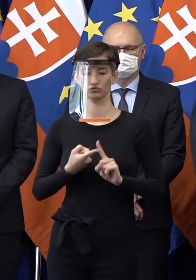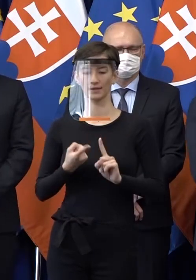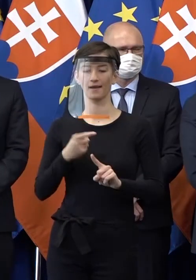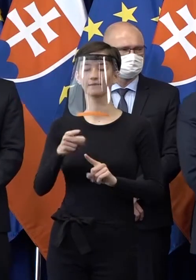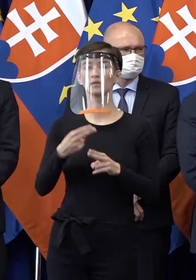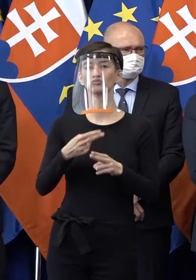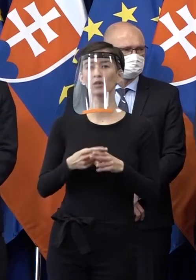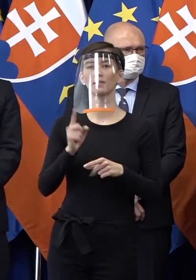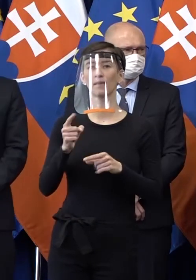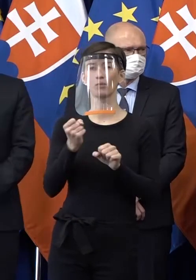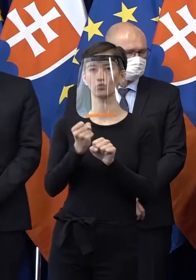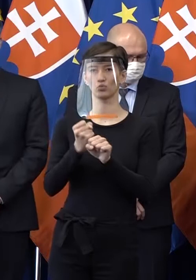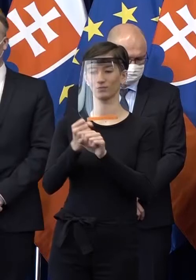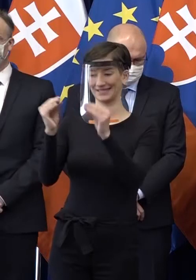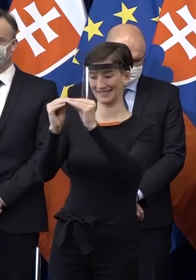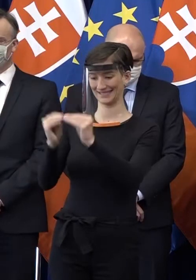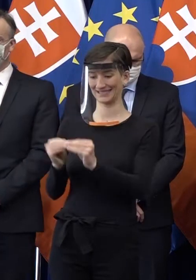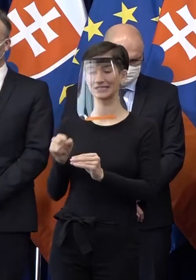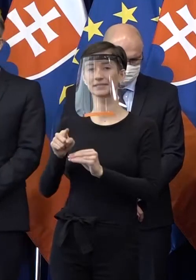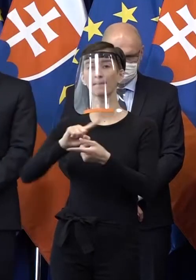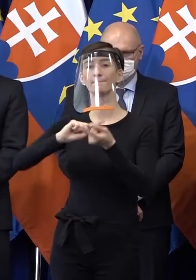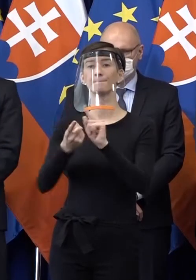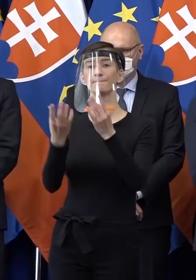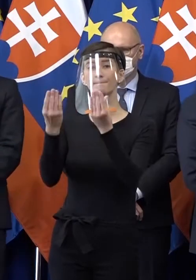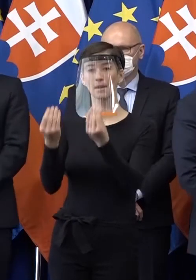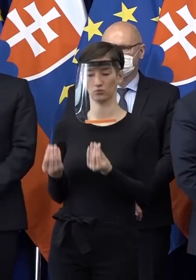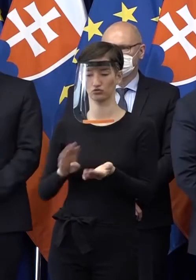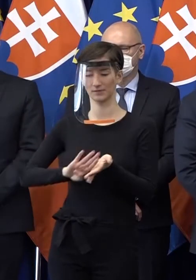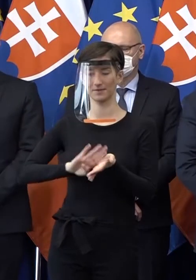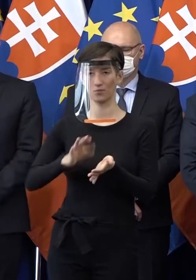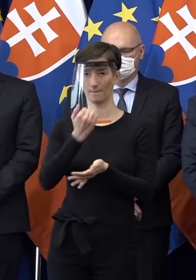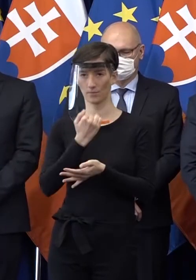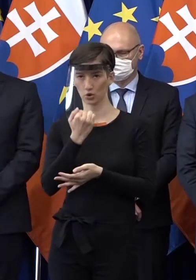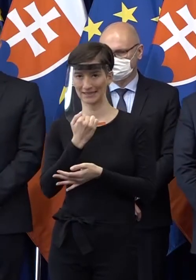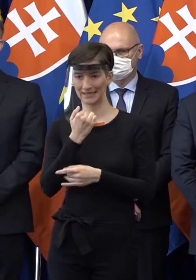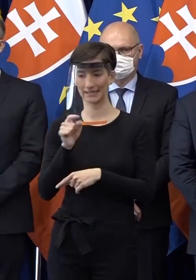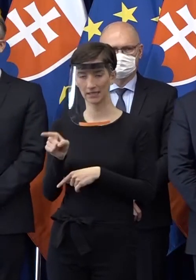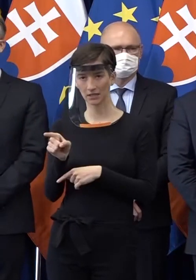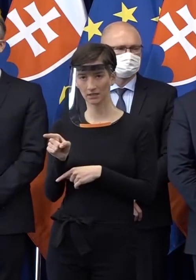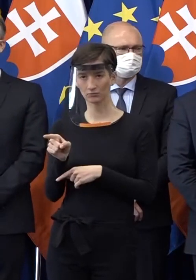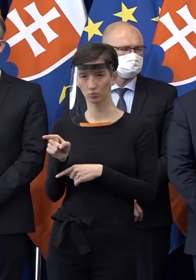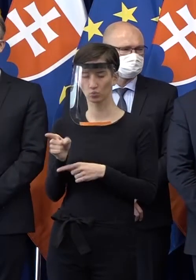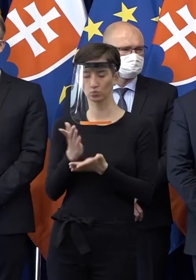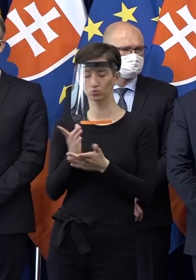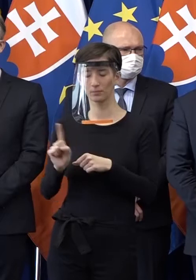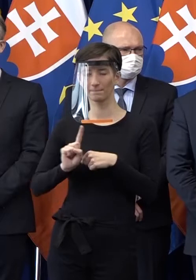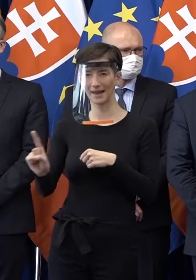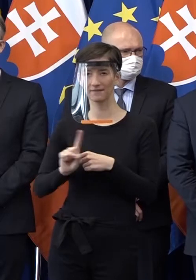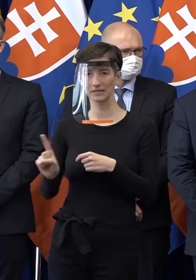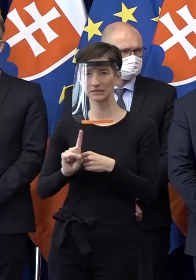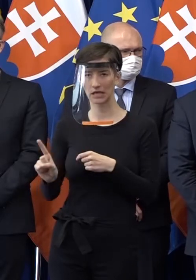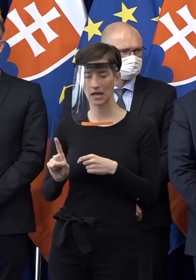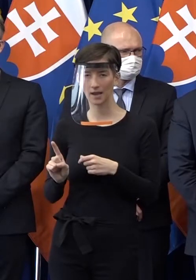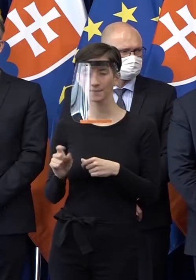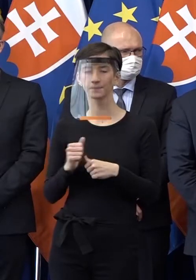kompenzácie časti nákladov pre podniky, ktoré v súčasnosti vyrábajú, ktoré sú prevádzke za prísnych prevádzkových podvienok,